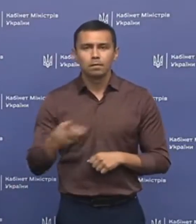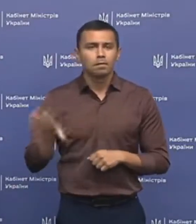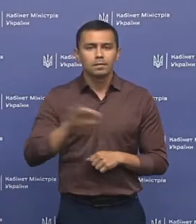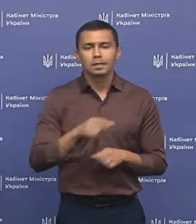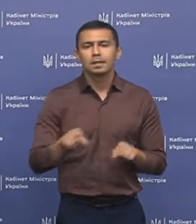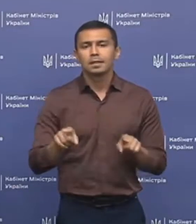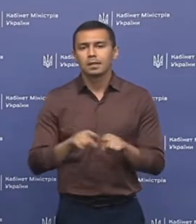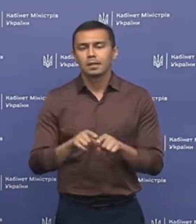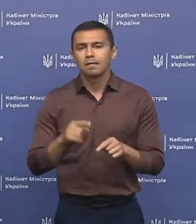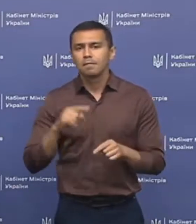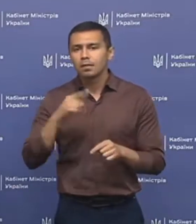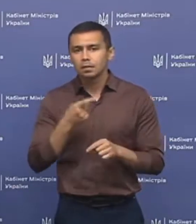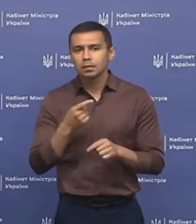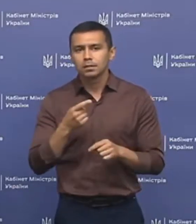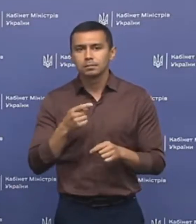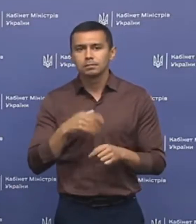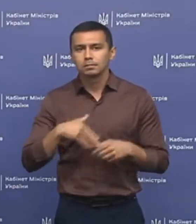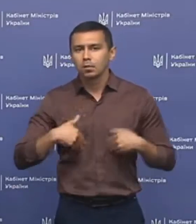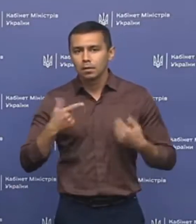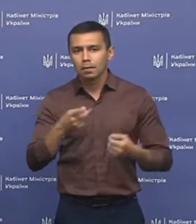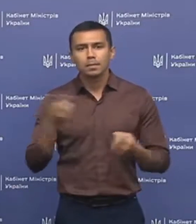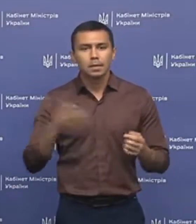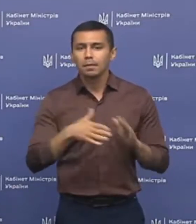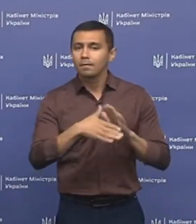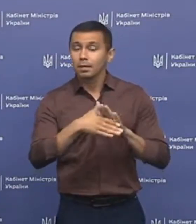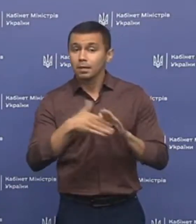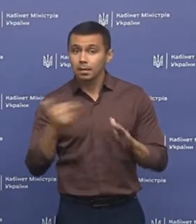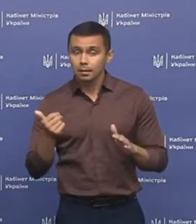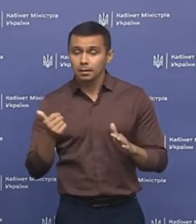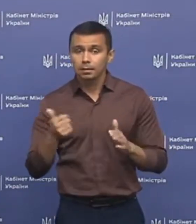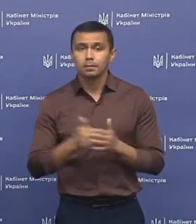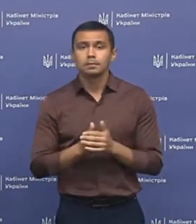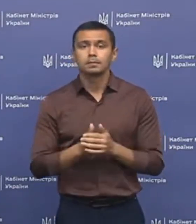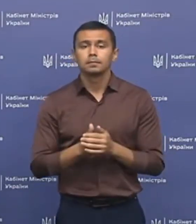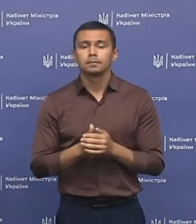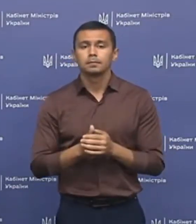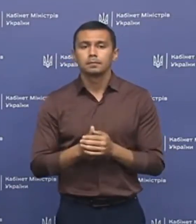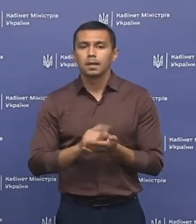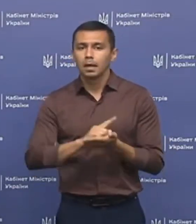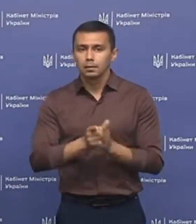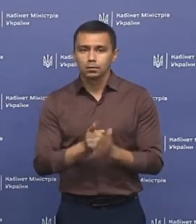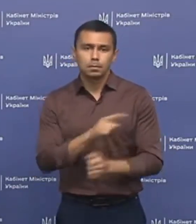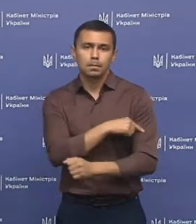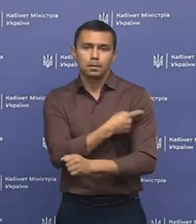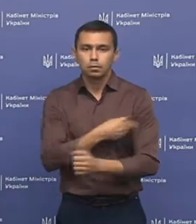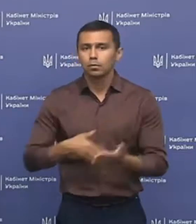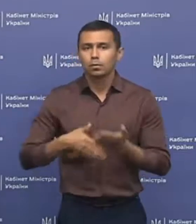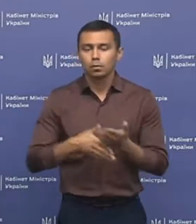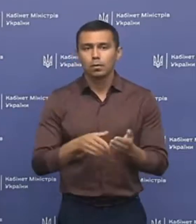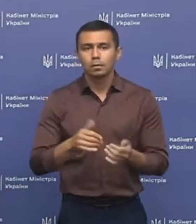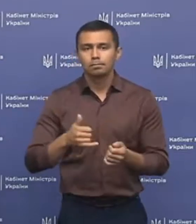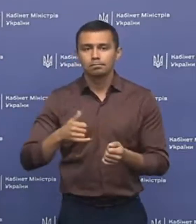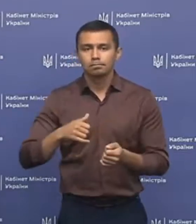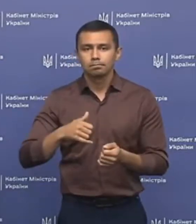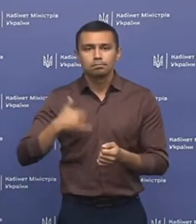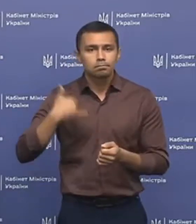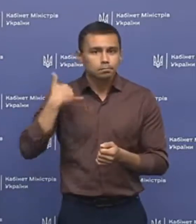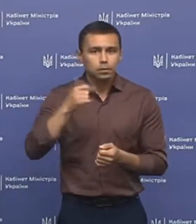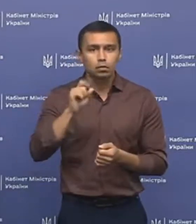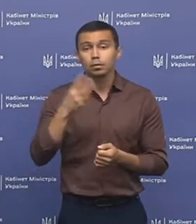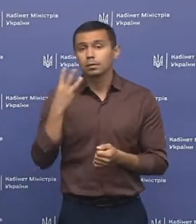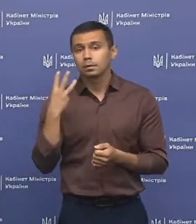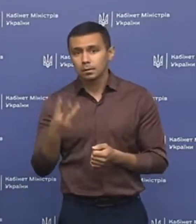тобто всі такі важкі ознаки, то нам треба викликати екстрену медичну допомогу, тобто набирати 103,